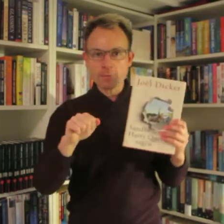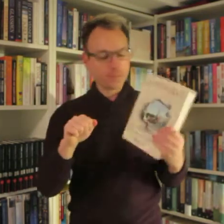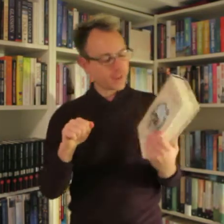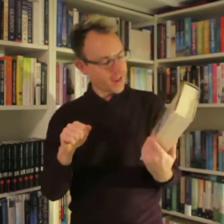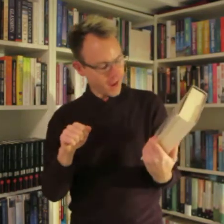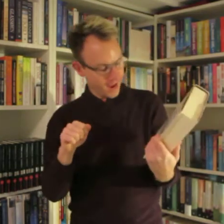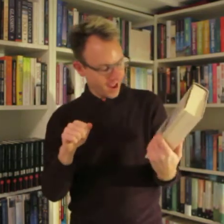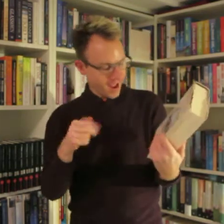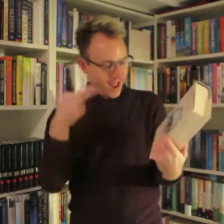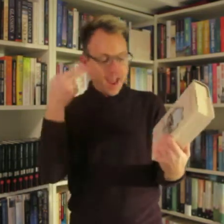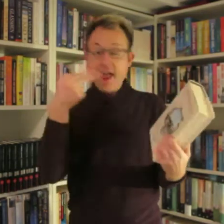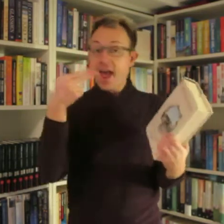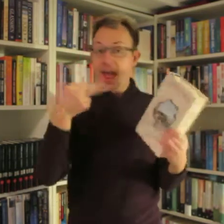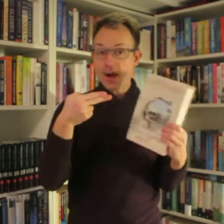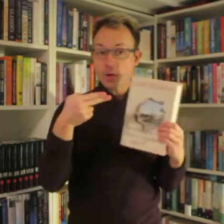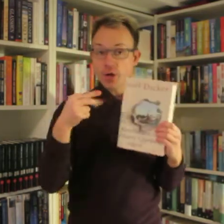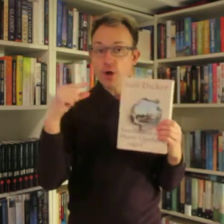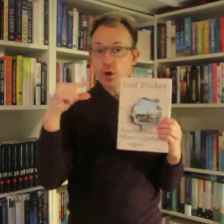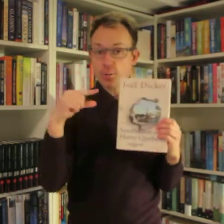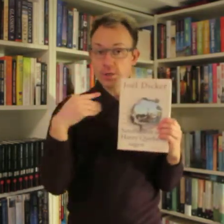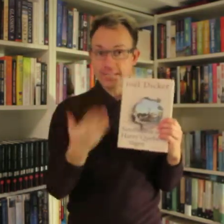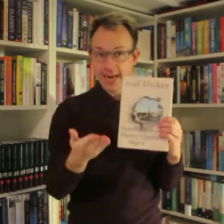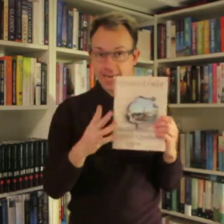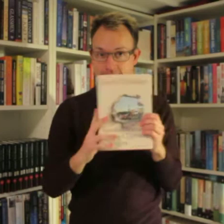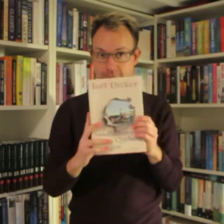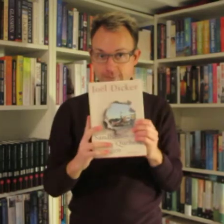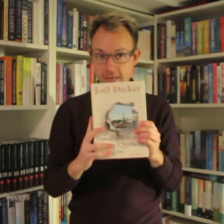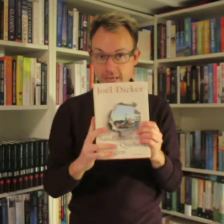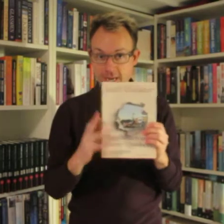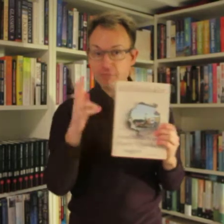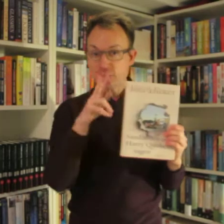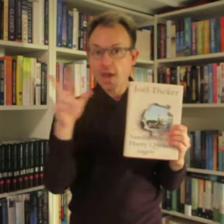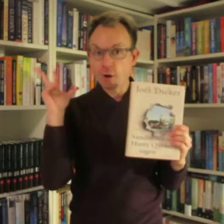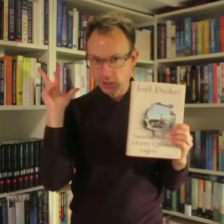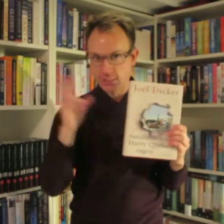Harry-Globe-sagen. Det er for 3 år siden.